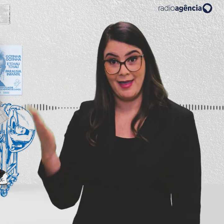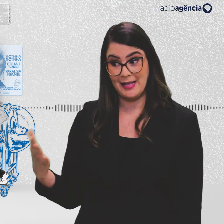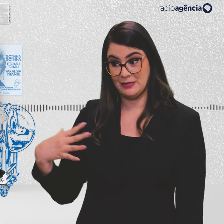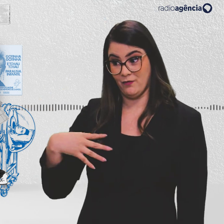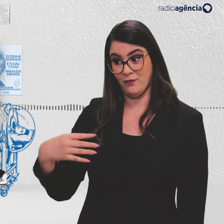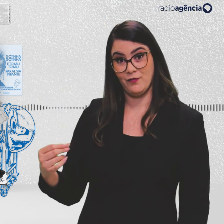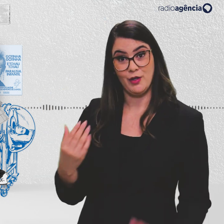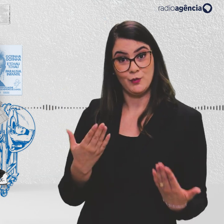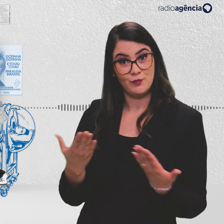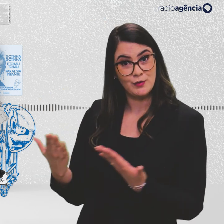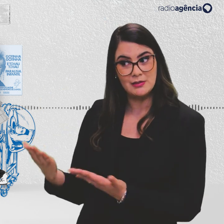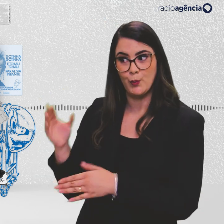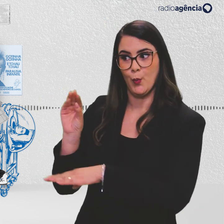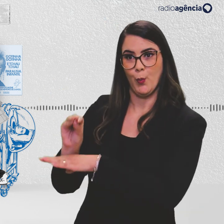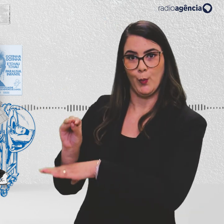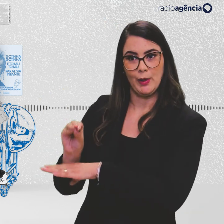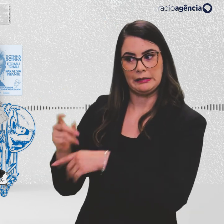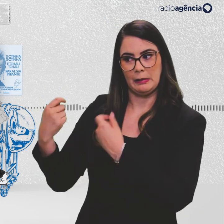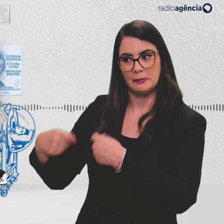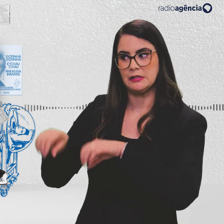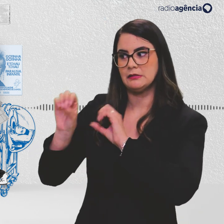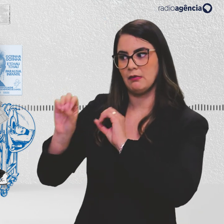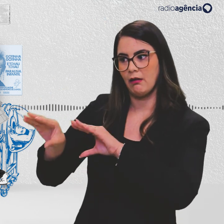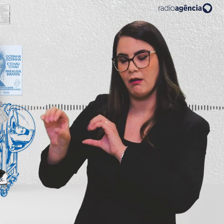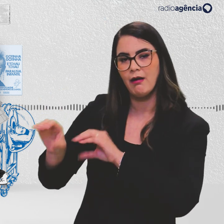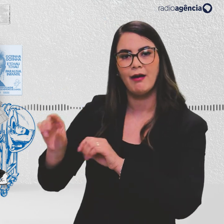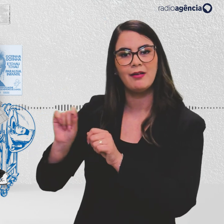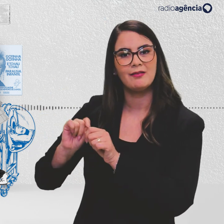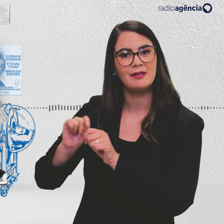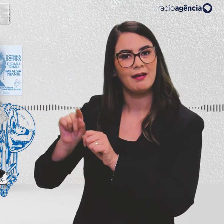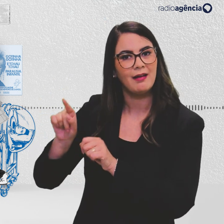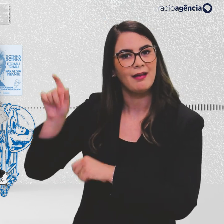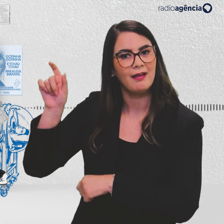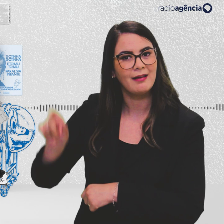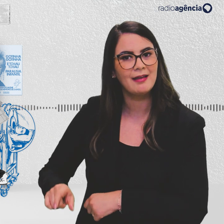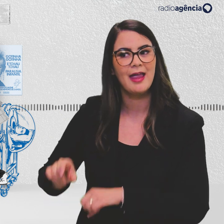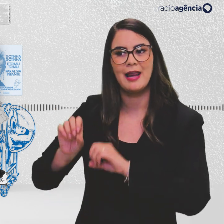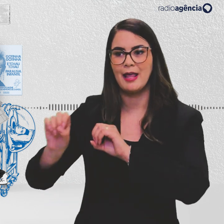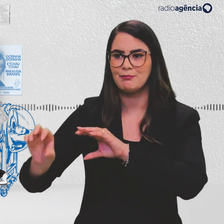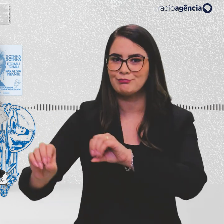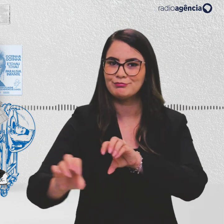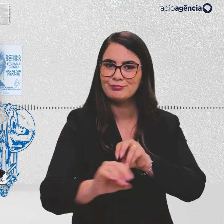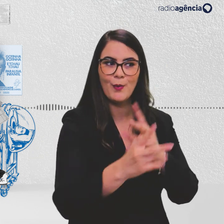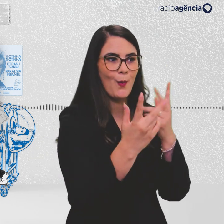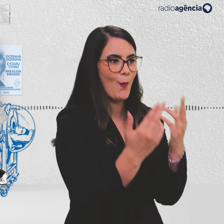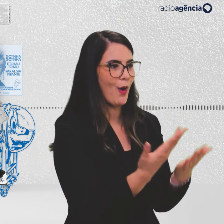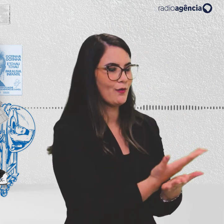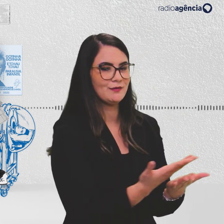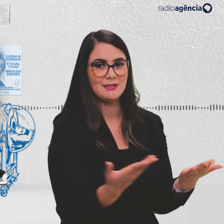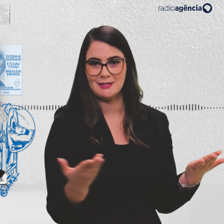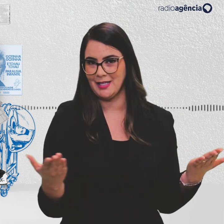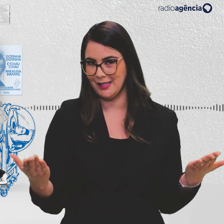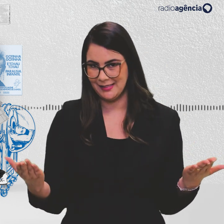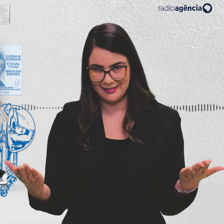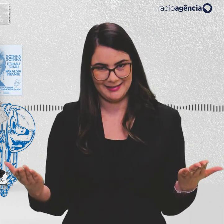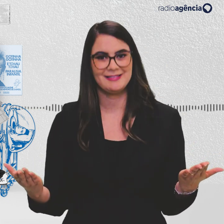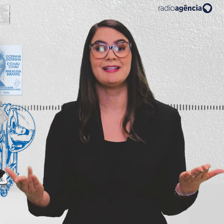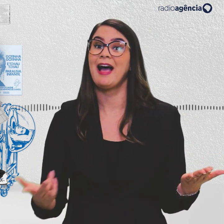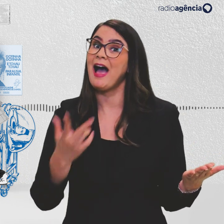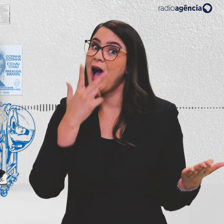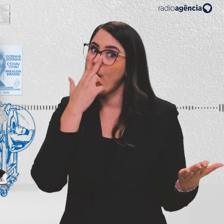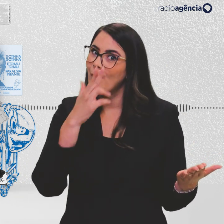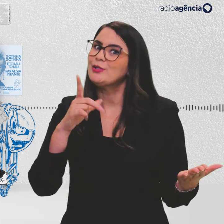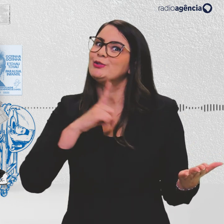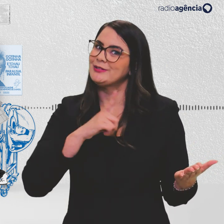filho de vocês que vocês têm que cuidar, educar e fazer com que ele seja um grande educador também, como vocês são, entendeu? E aí eu acho que